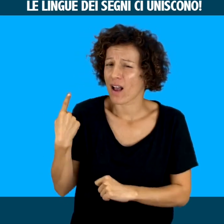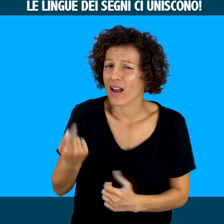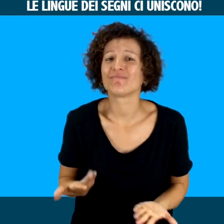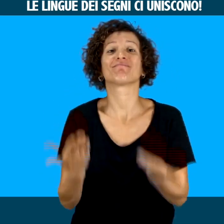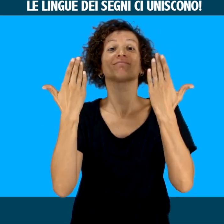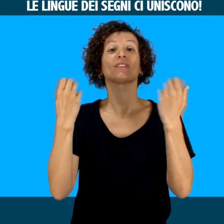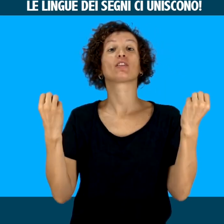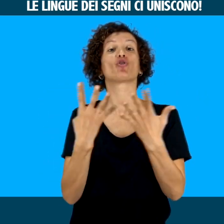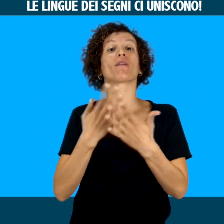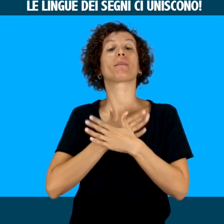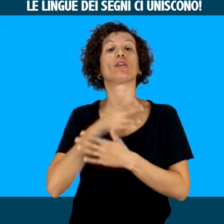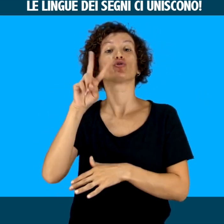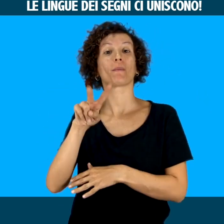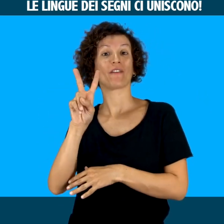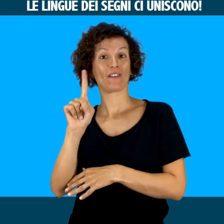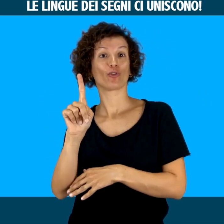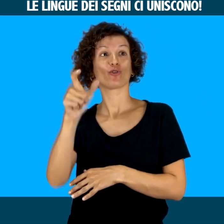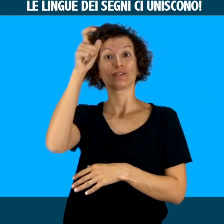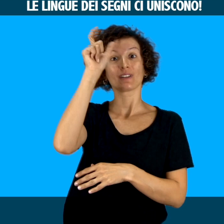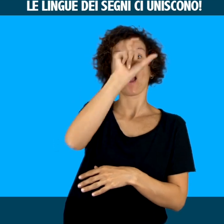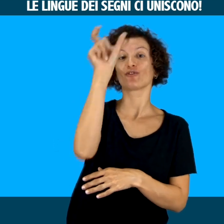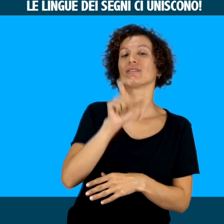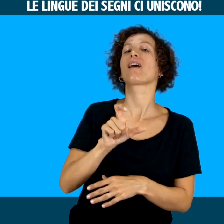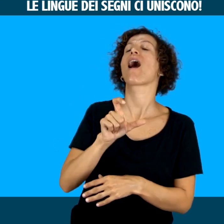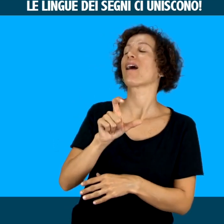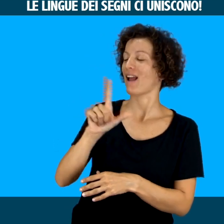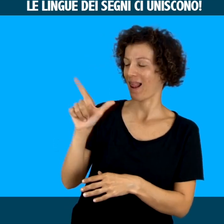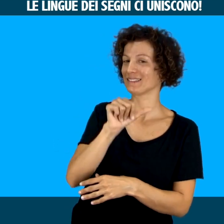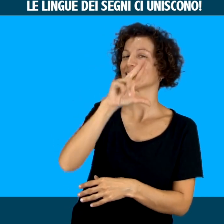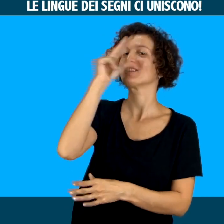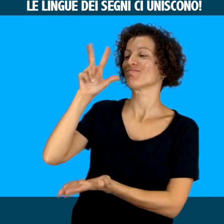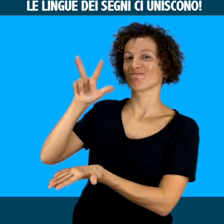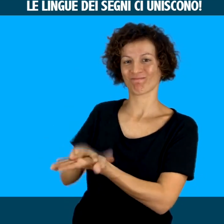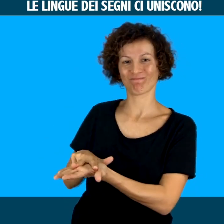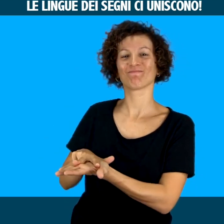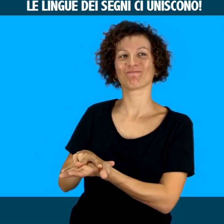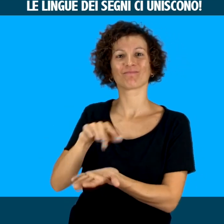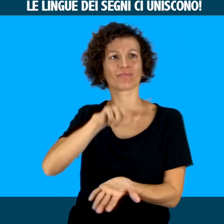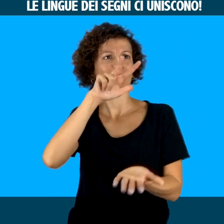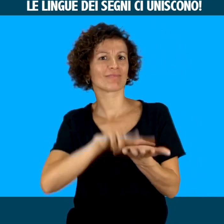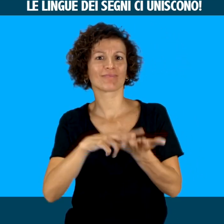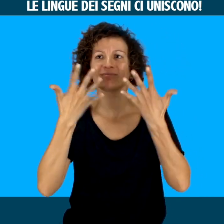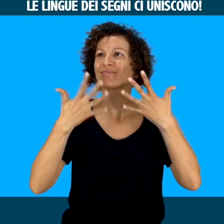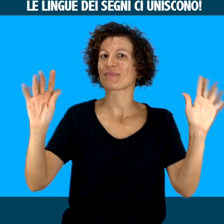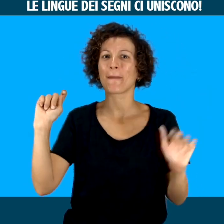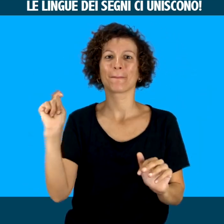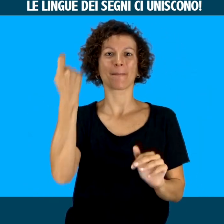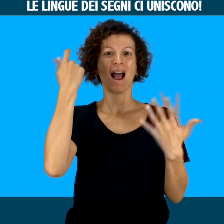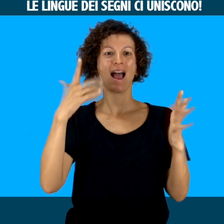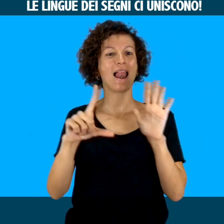ci ha portati il 19 maggio del 2021, dopo una lotta lunga più di 40 anni, al riconoscimento della lingua dei segni